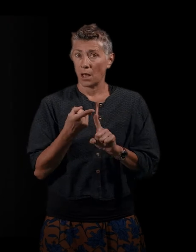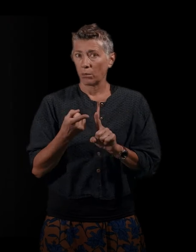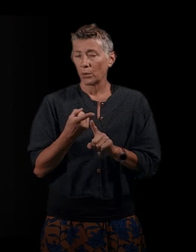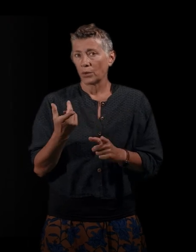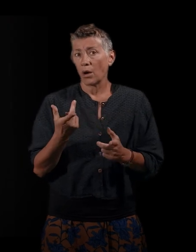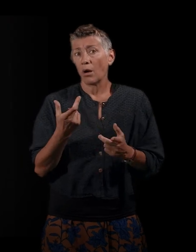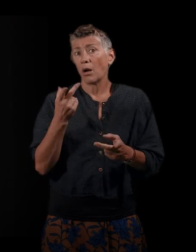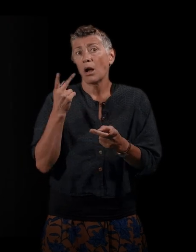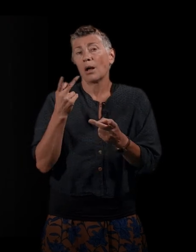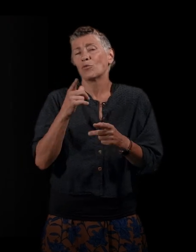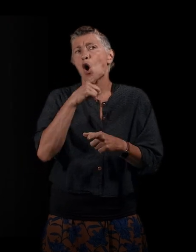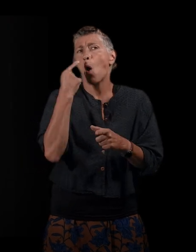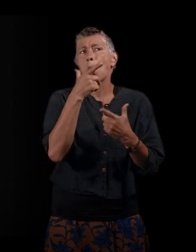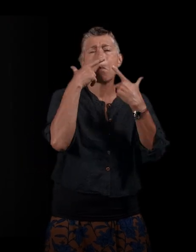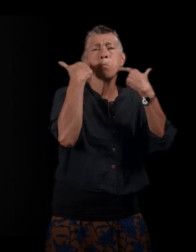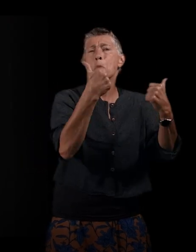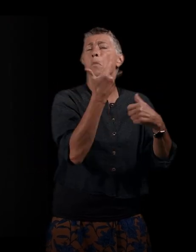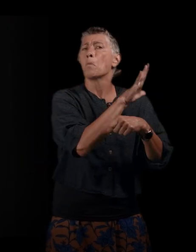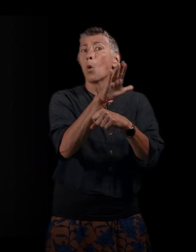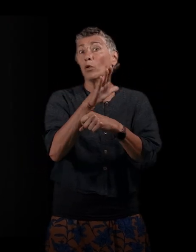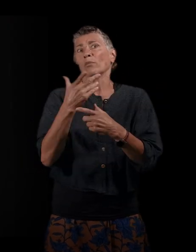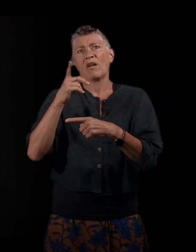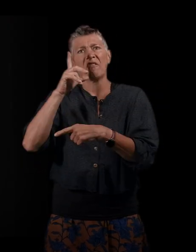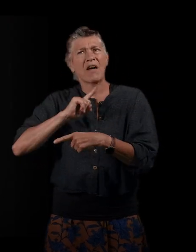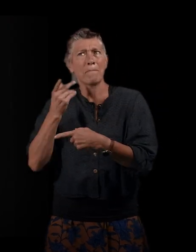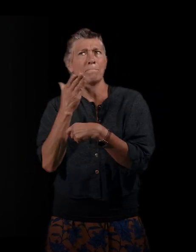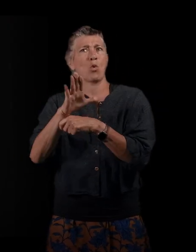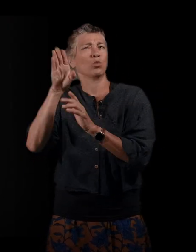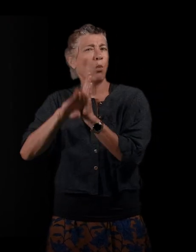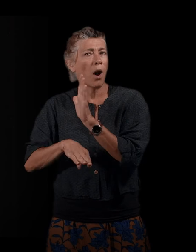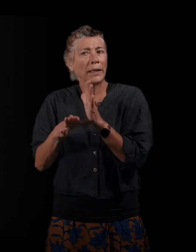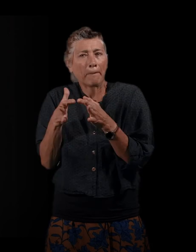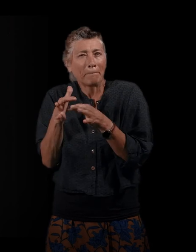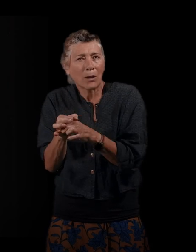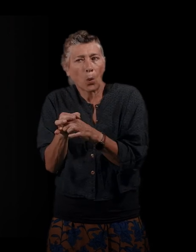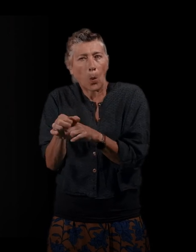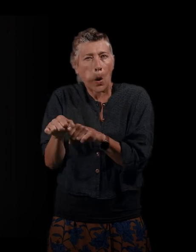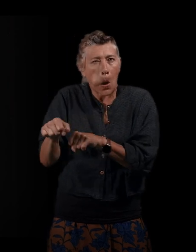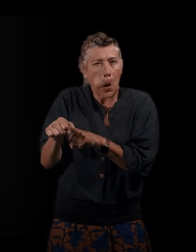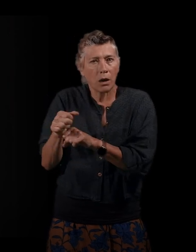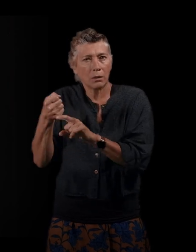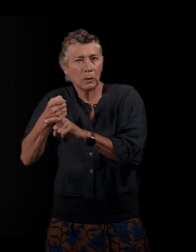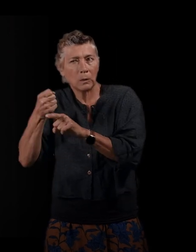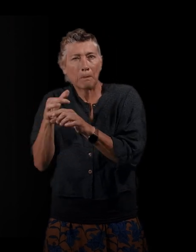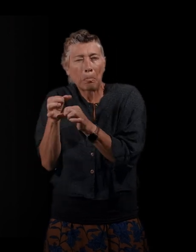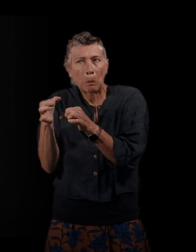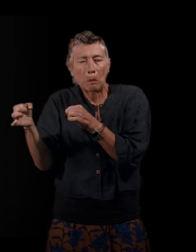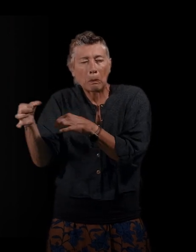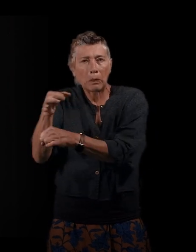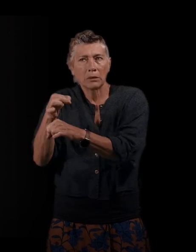moins visible que pour les hommes. C'était important pour moi de mettre en lumière aussi ces formes de micro-mobilisation, si on peut dire comme ça, enfin, ces formes de micro-résistance ou